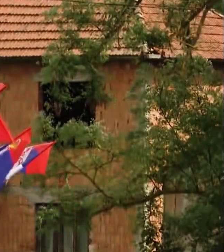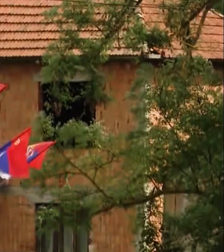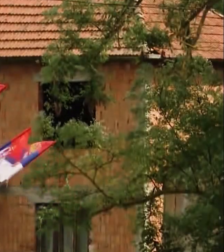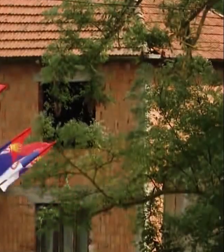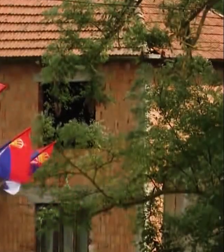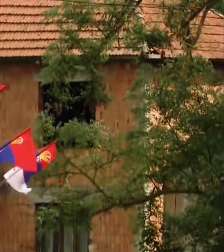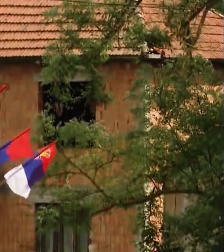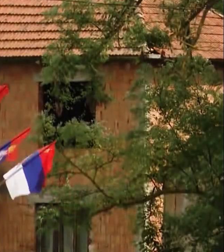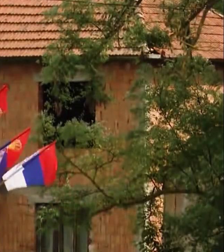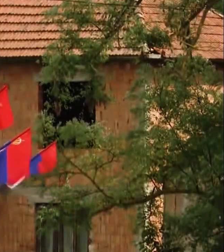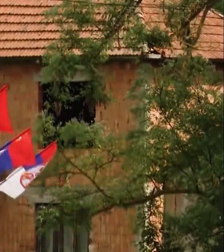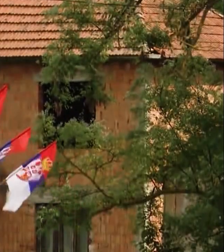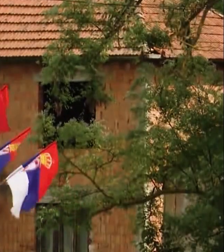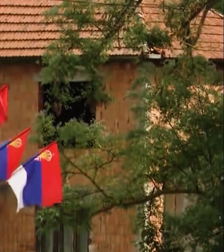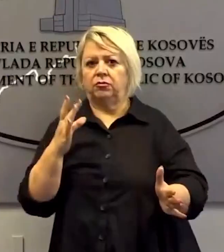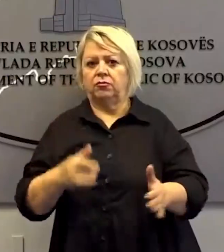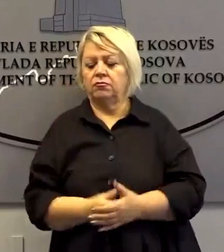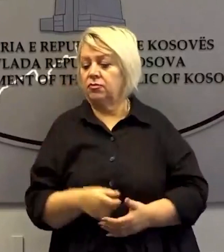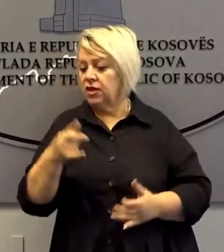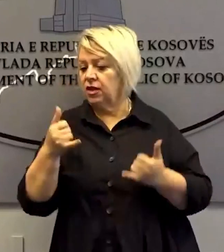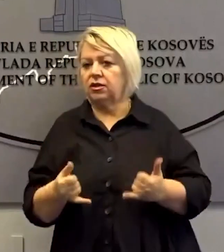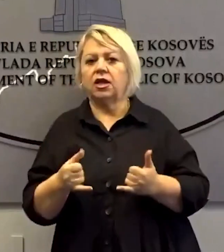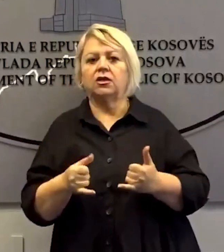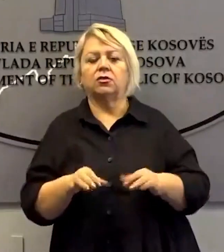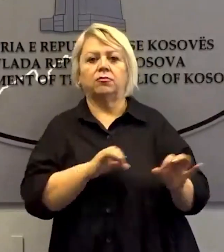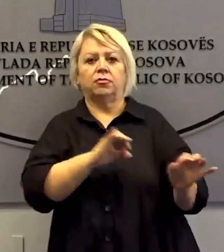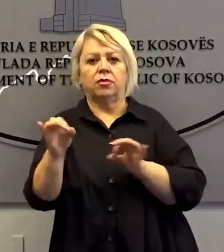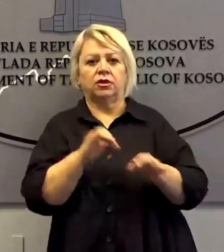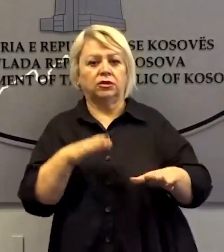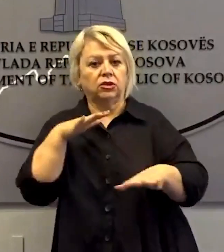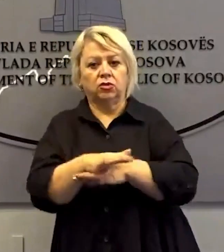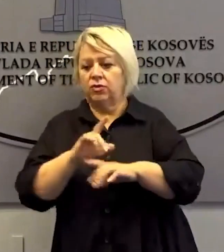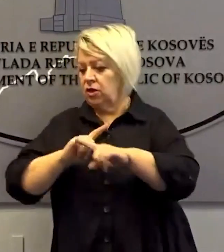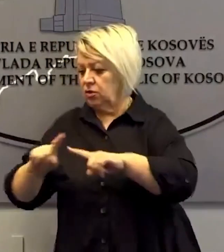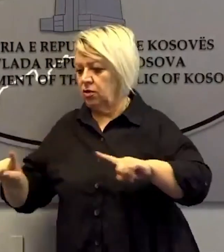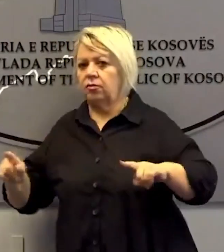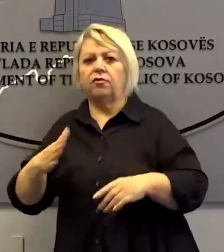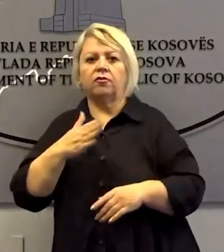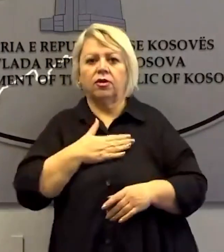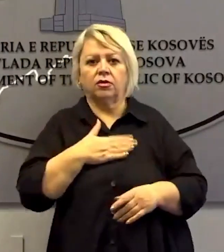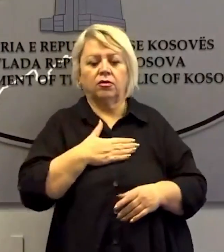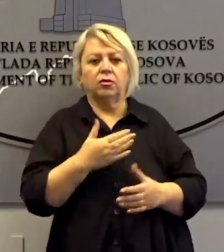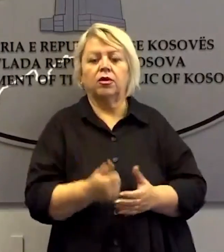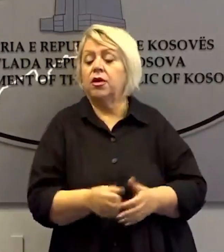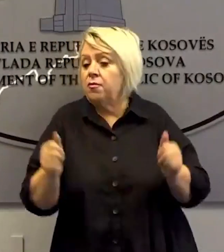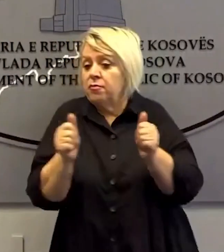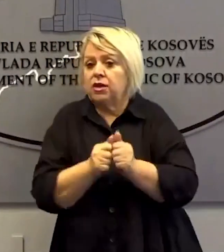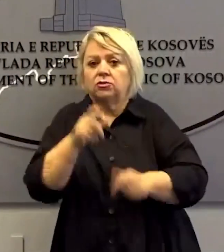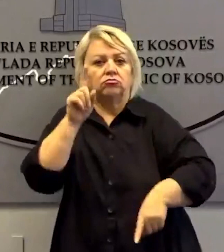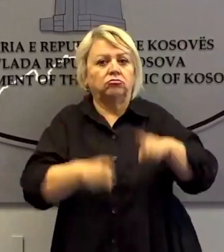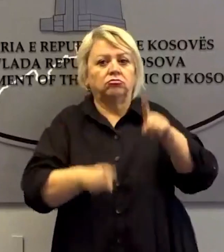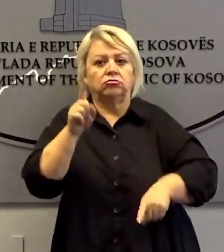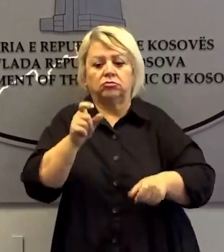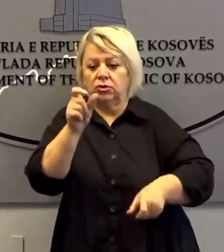nga milan e radojqici dhe grupi i ti. Ajtash po vazhdojnë përgaditjet për sulmë tjera në vendin tonë, bashkë me disa